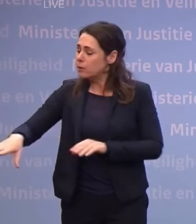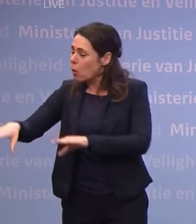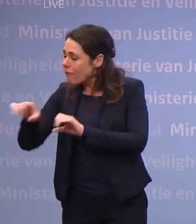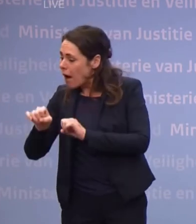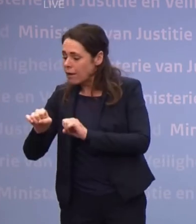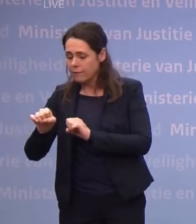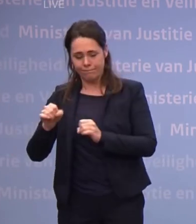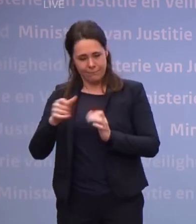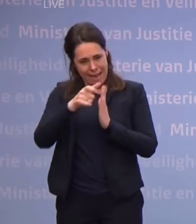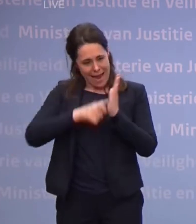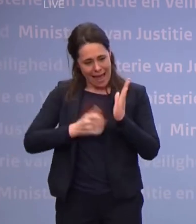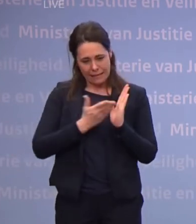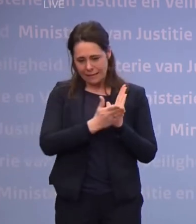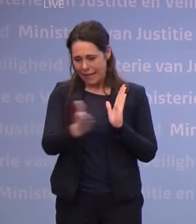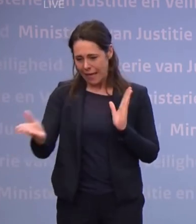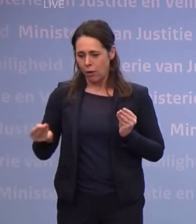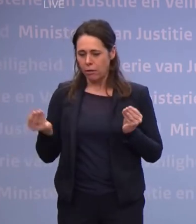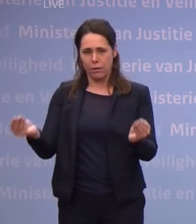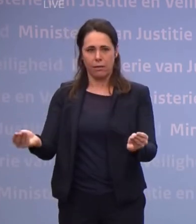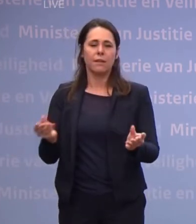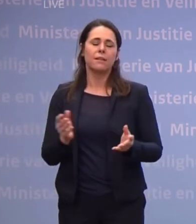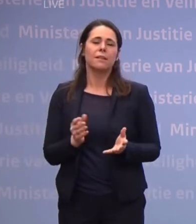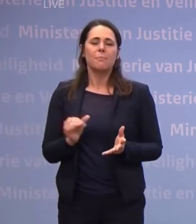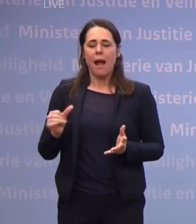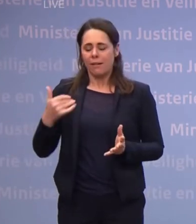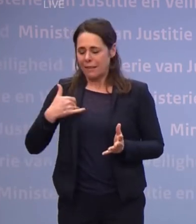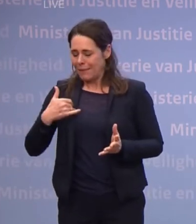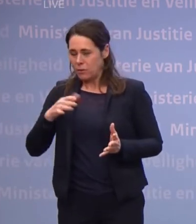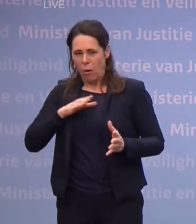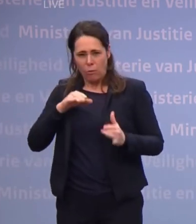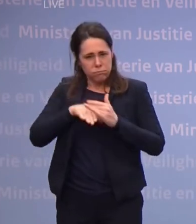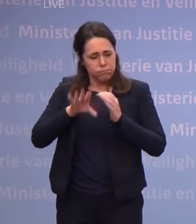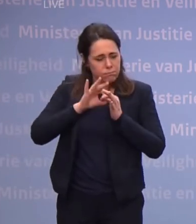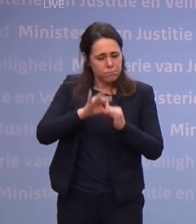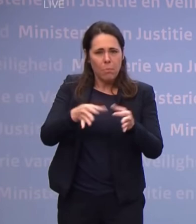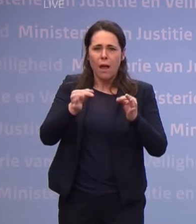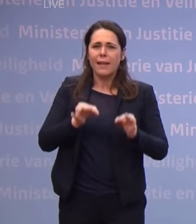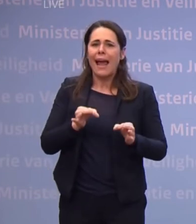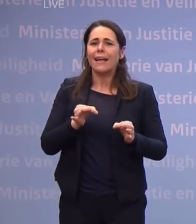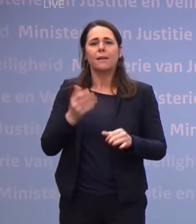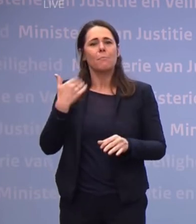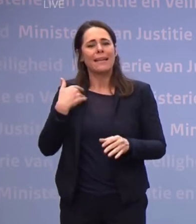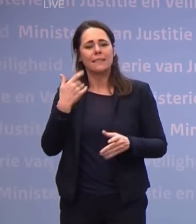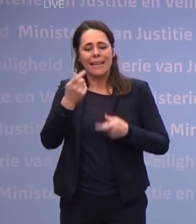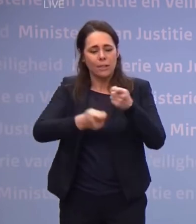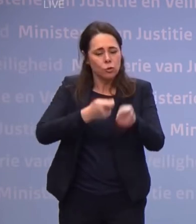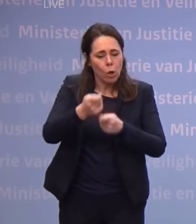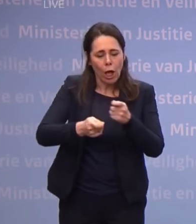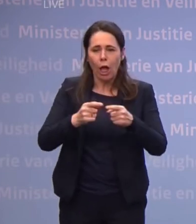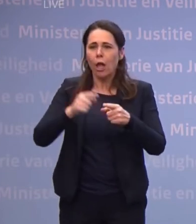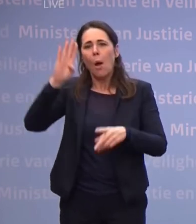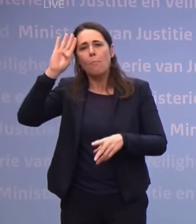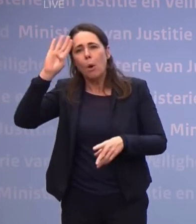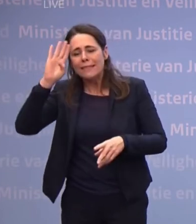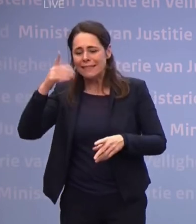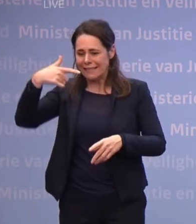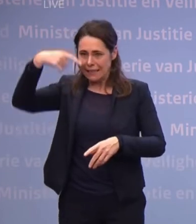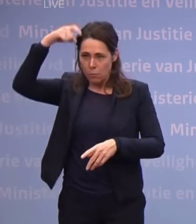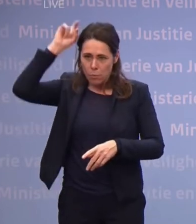worden gedeeld. Maar er horen al anderen bij, mensen die in de zorg werken, mensen die bij de politie werken en bij de brandweer.